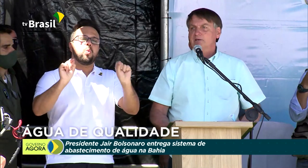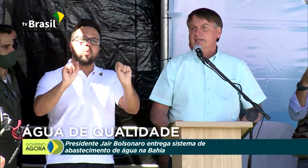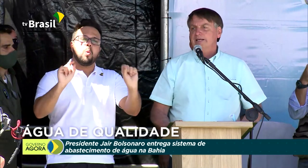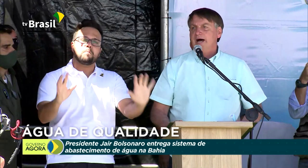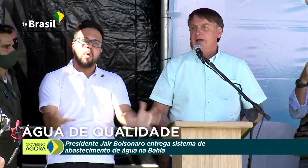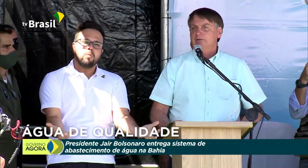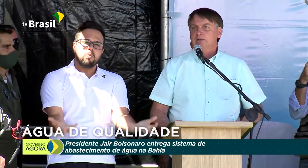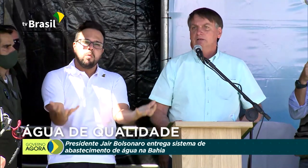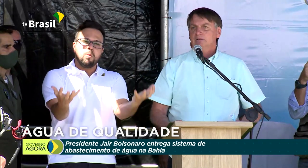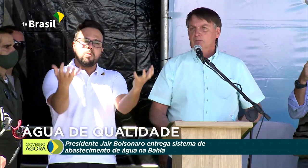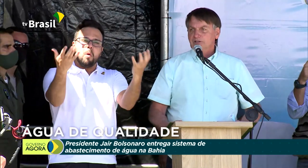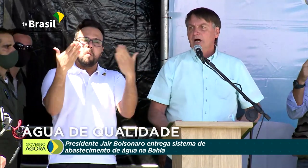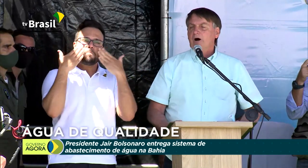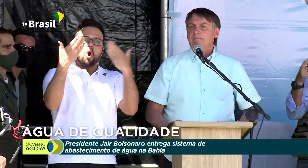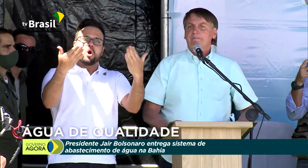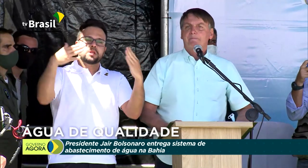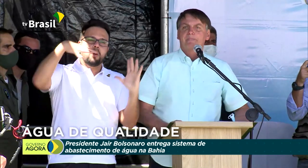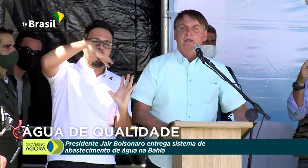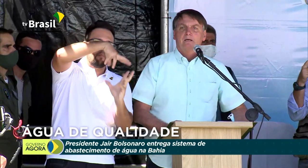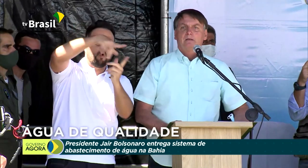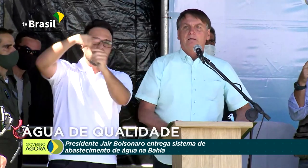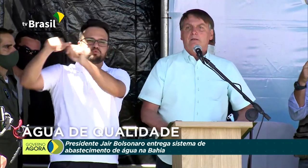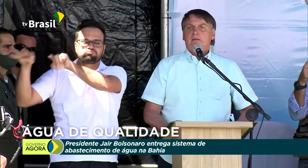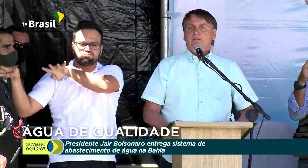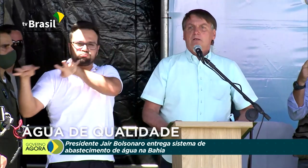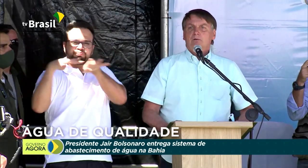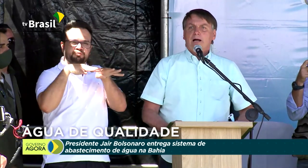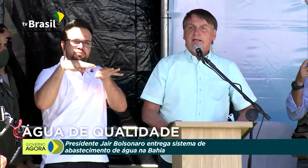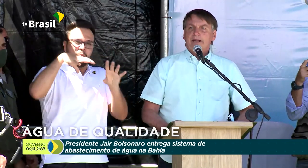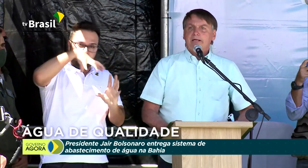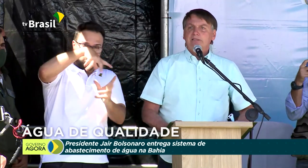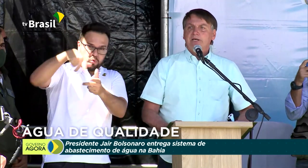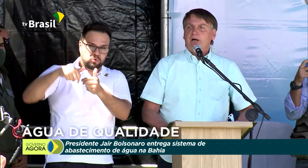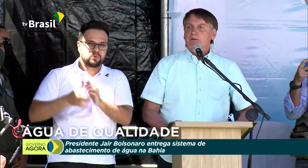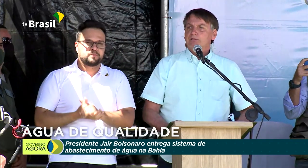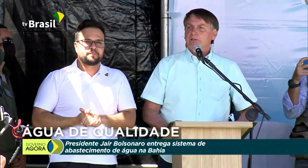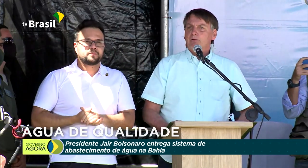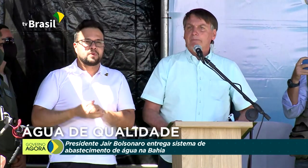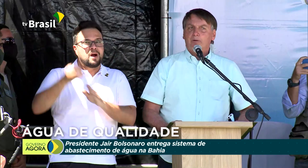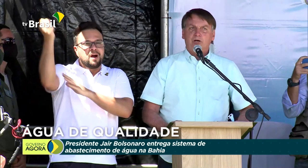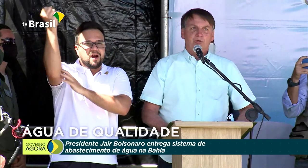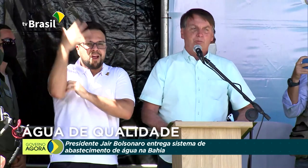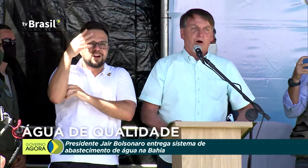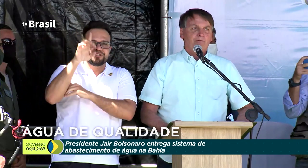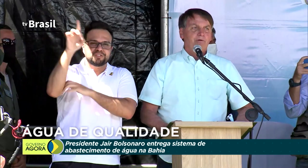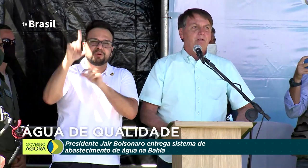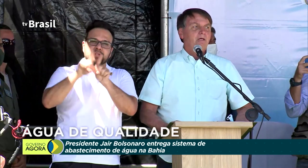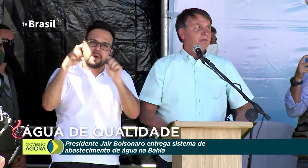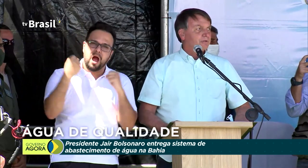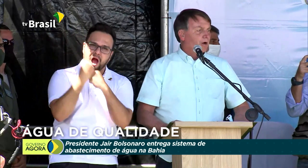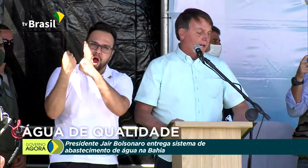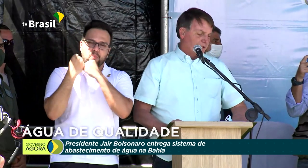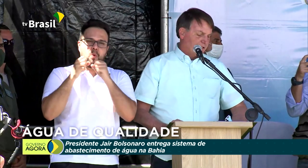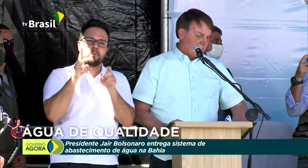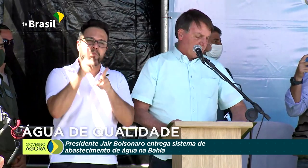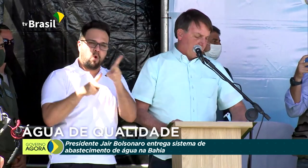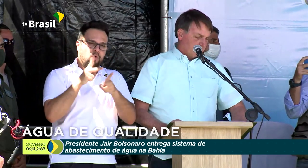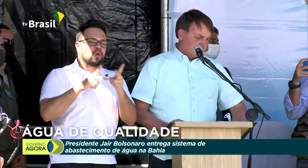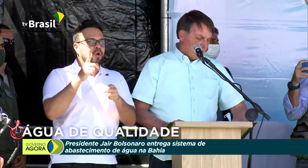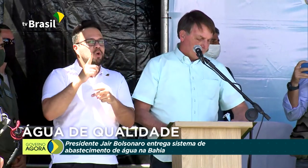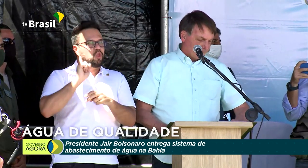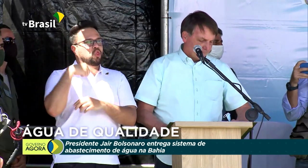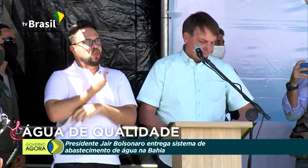merece no cenário mundial. Com a graça de Deus, com o apoio do povo, nós